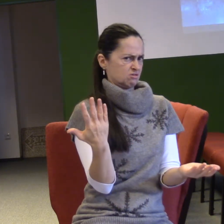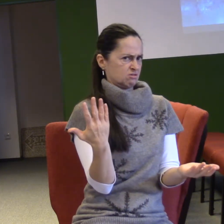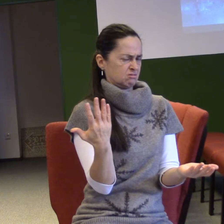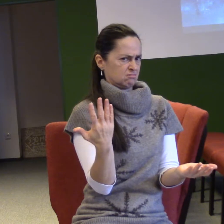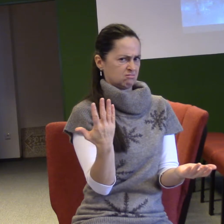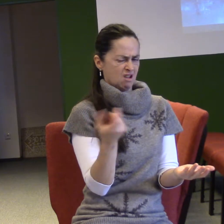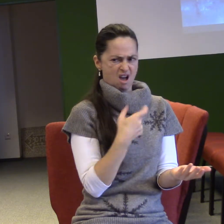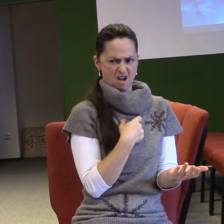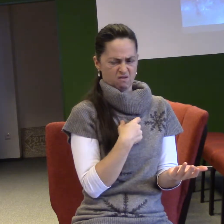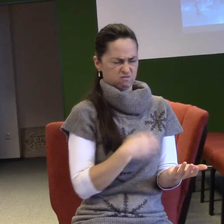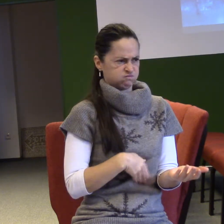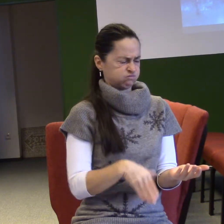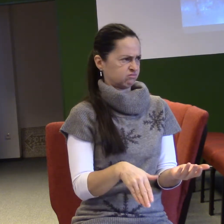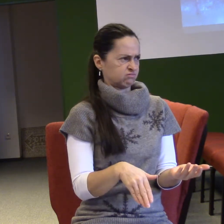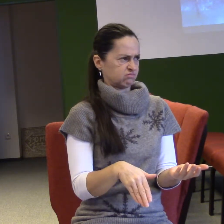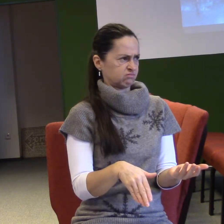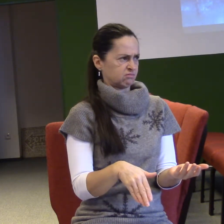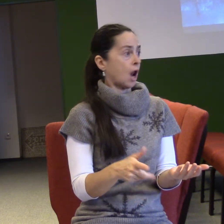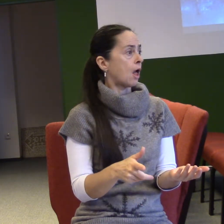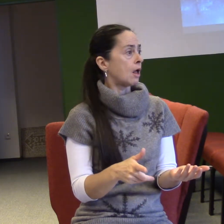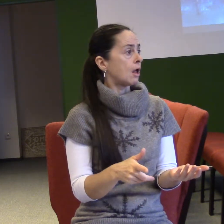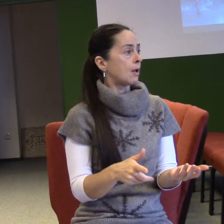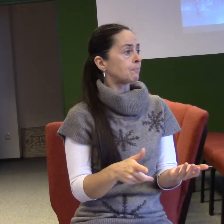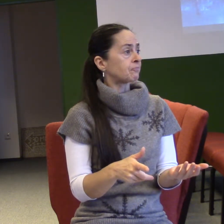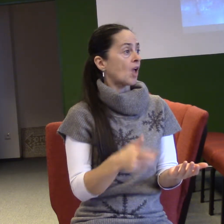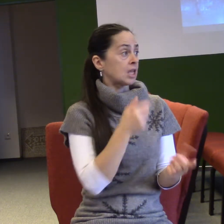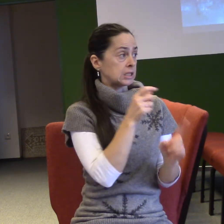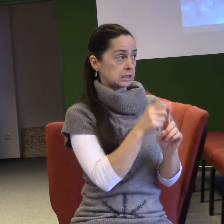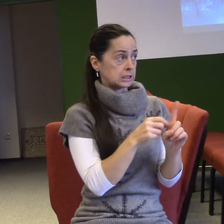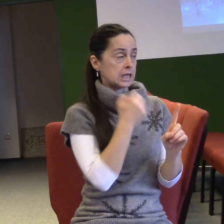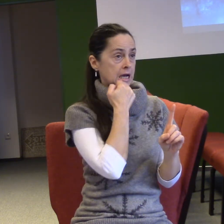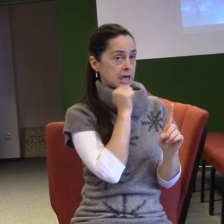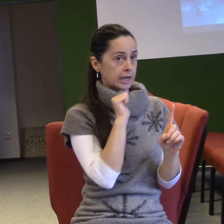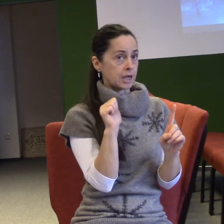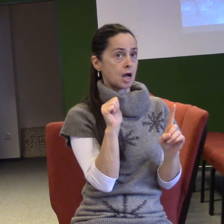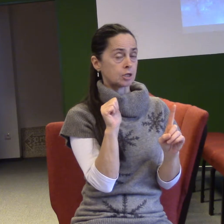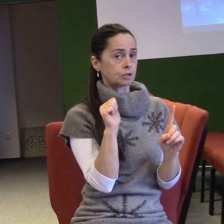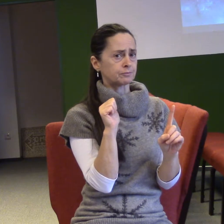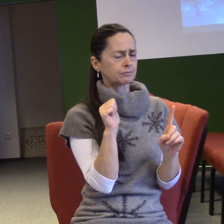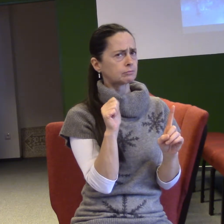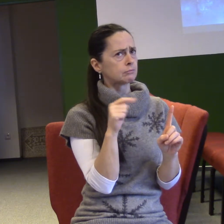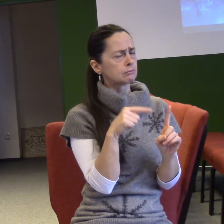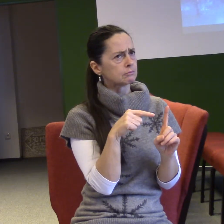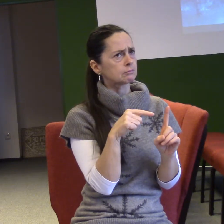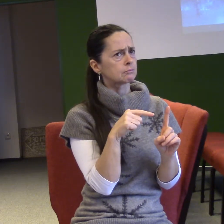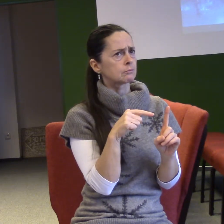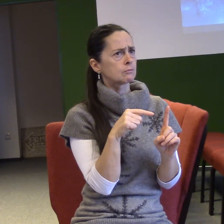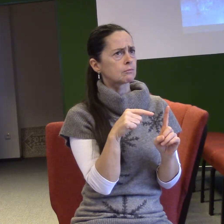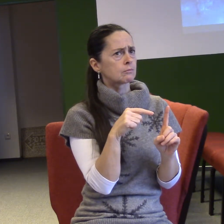Zachariáš to neříká, jako nějaký očividný fakt, o kterém mluví. On to říká jako prohlášení nevíry.